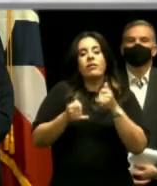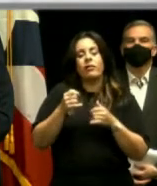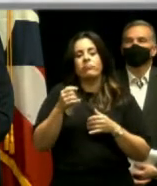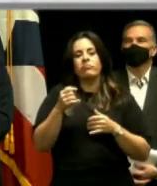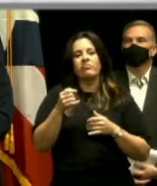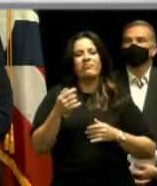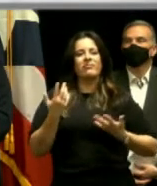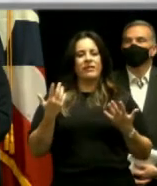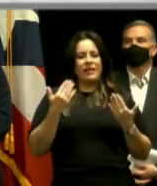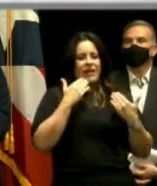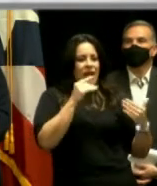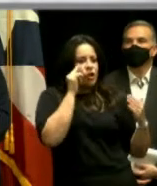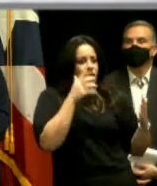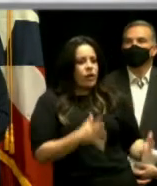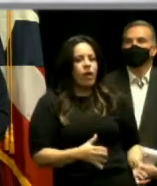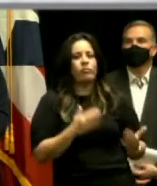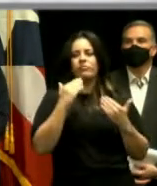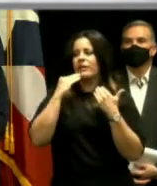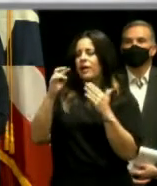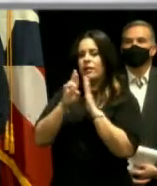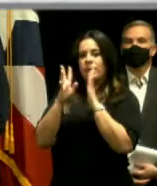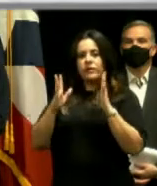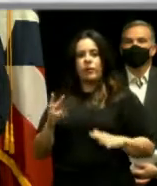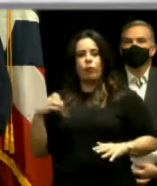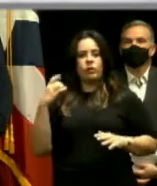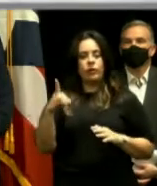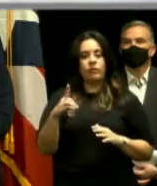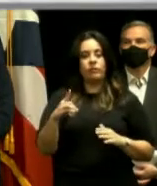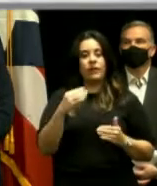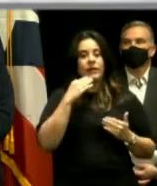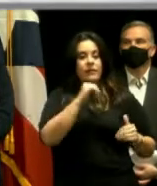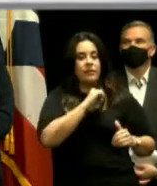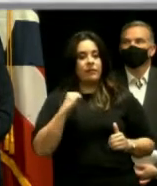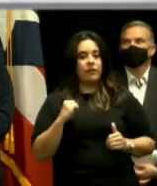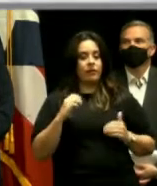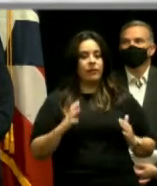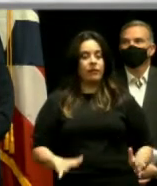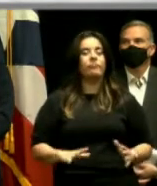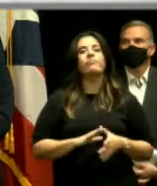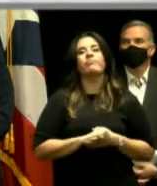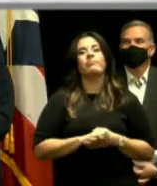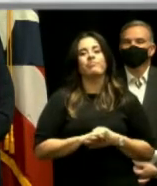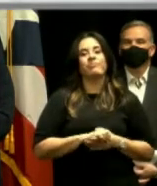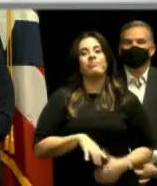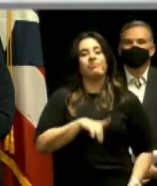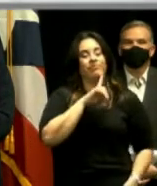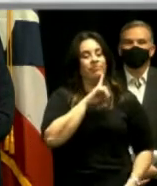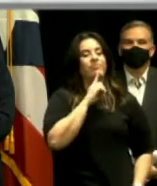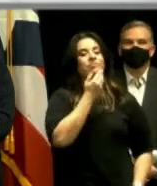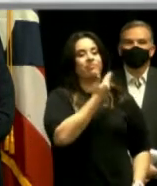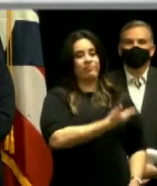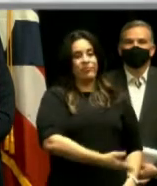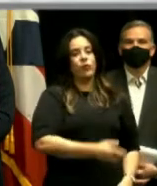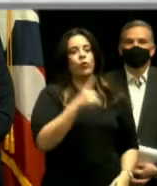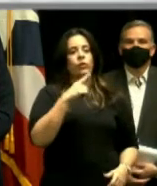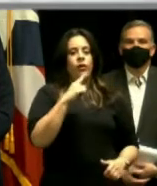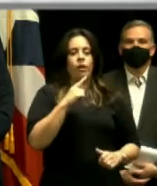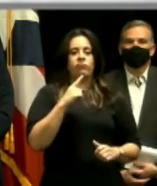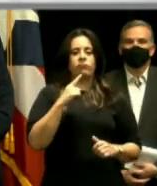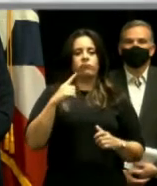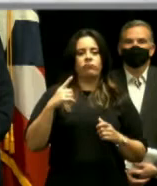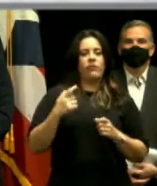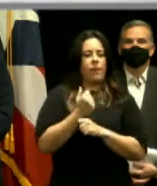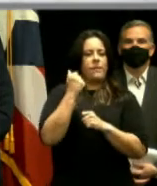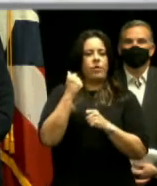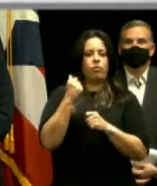Gracias, gobernador, gracias, comisionada residente y alcalde, de verdad que usted ha sido un campeón en